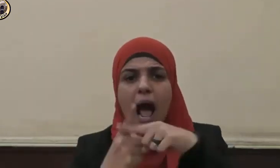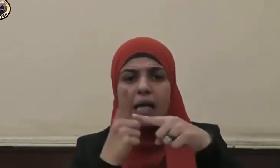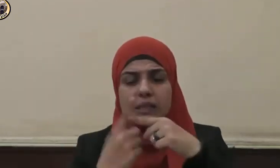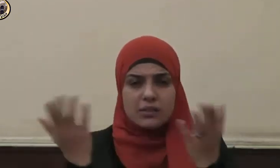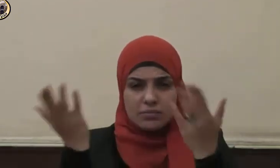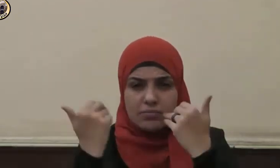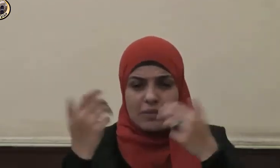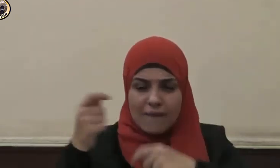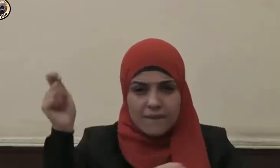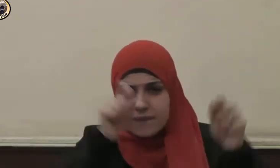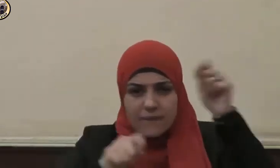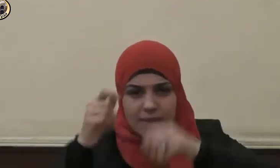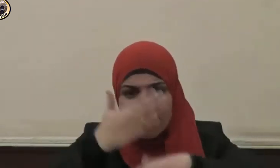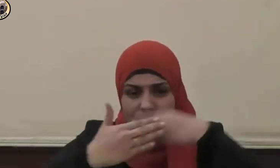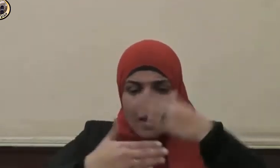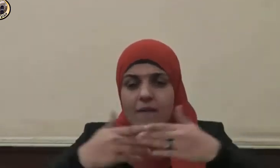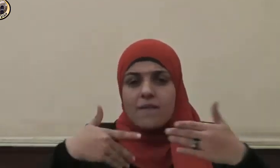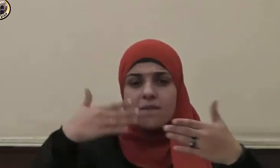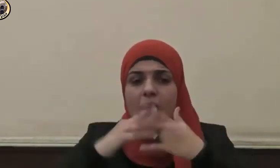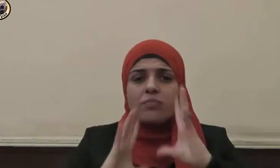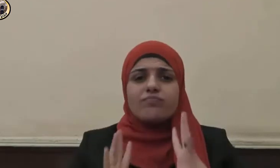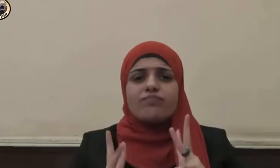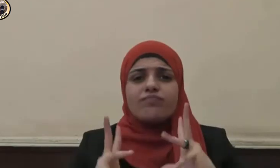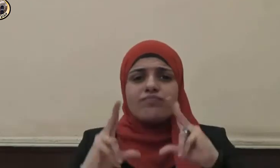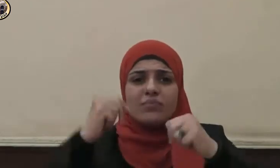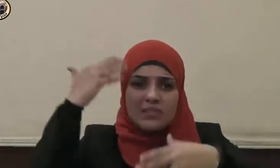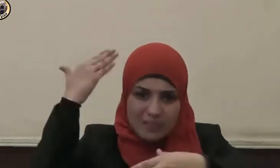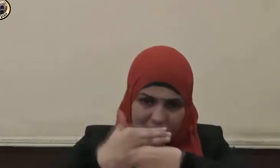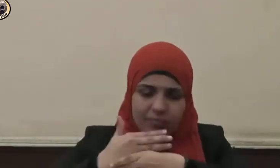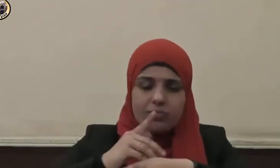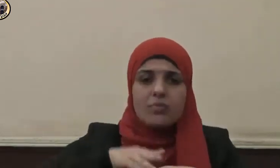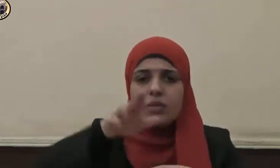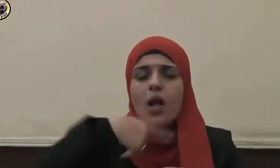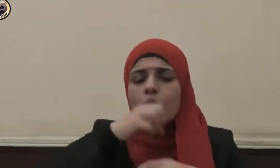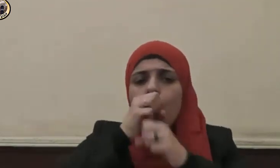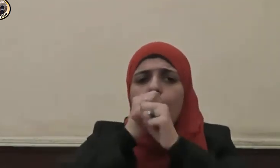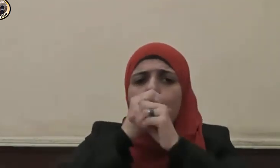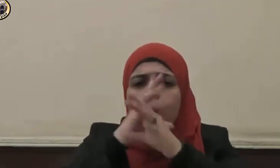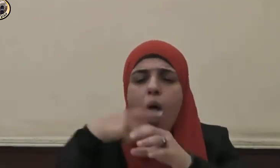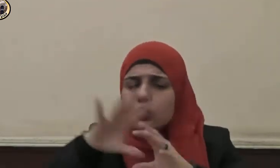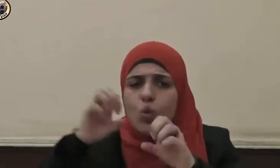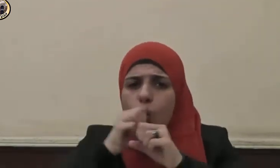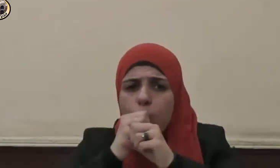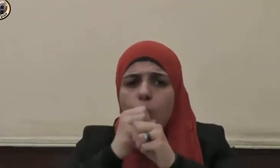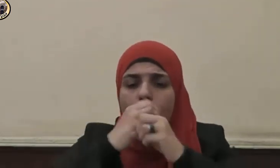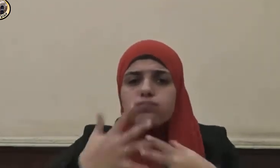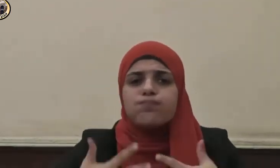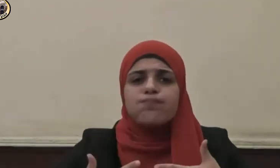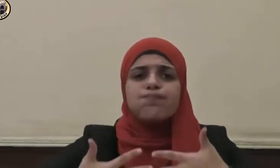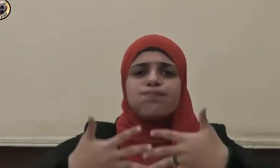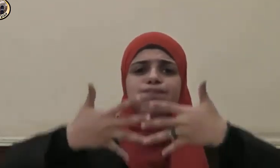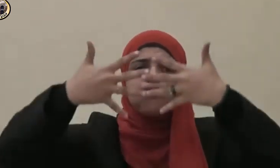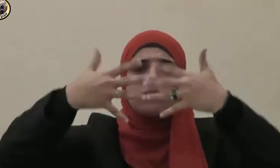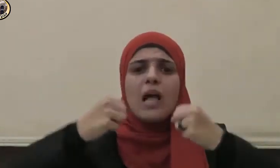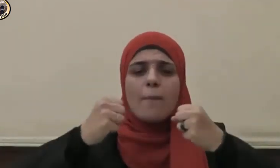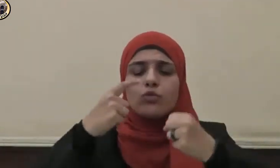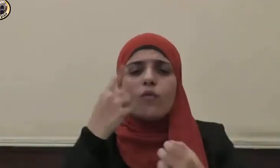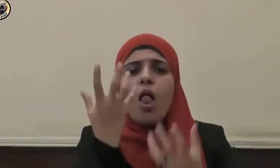ساوى بين الصدفين قال انفخوا حتى إذا جعله نارا قال